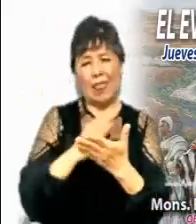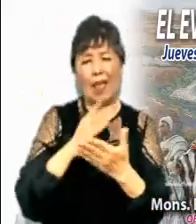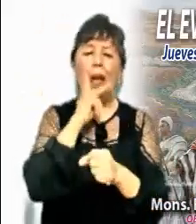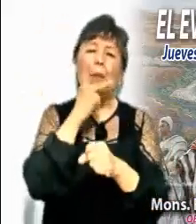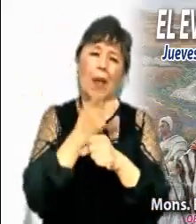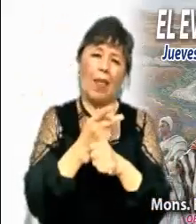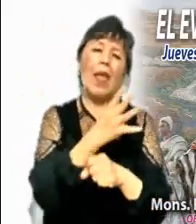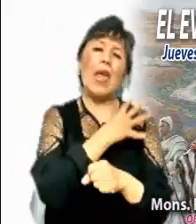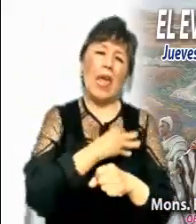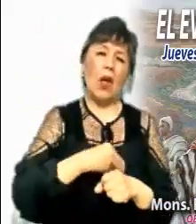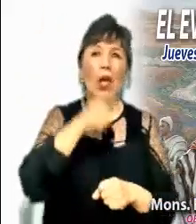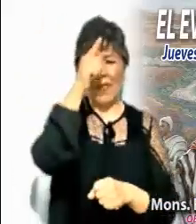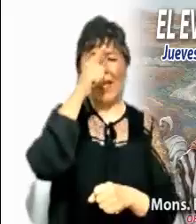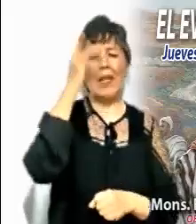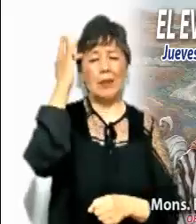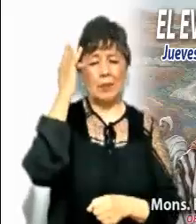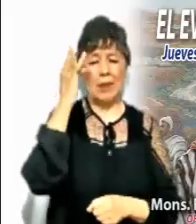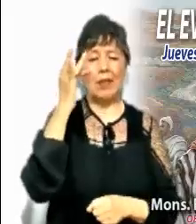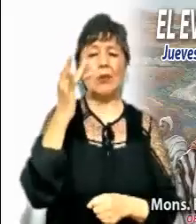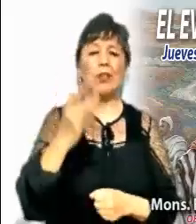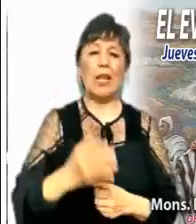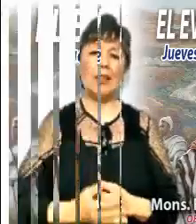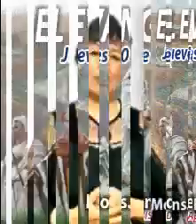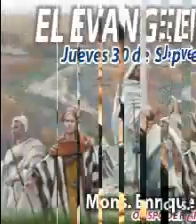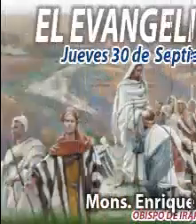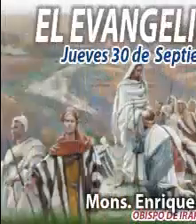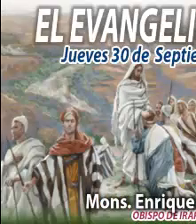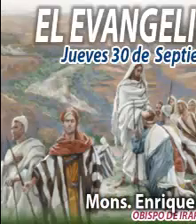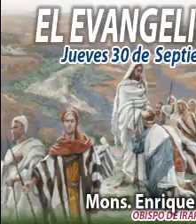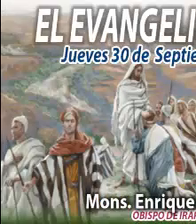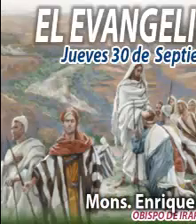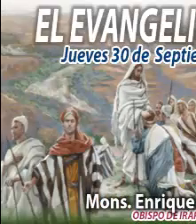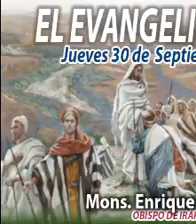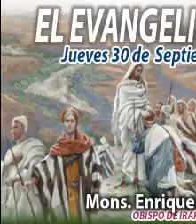bendiga en nombre del Padre, del Hijo y del Espíritu Santo.